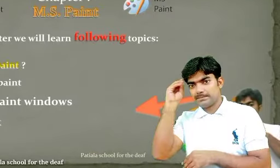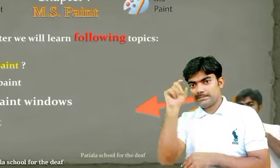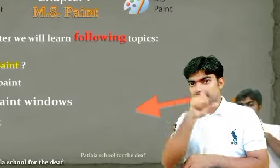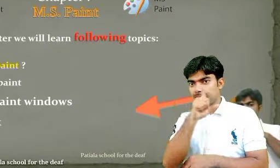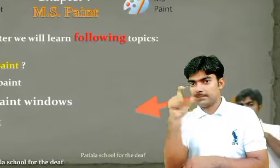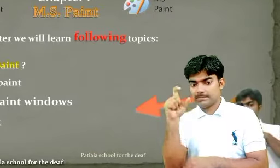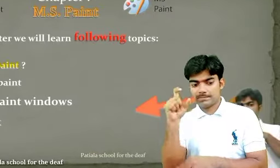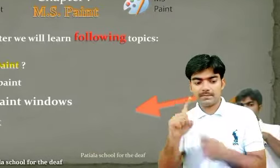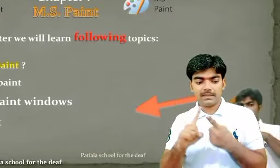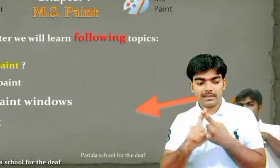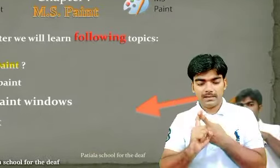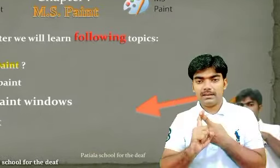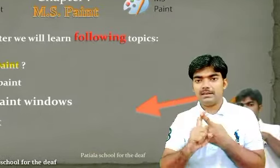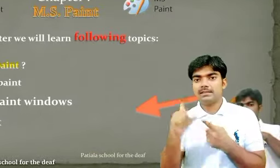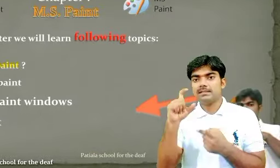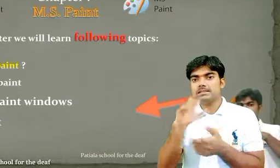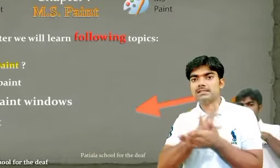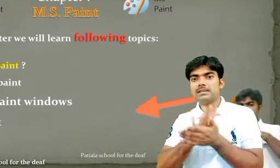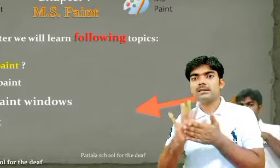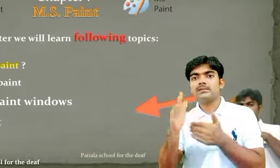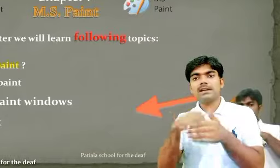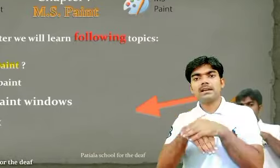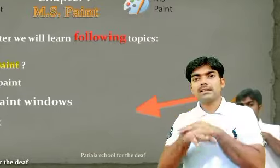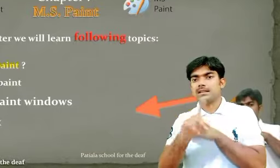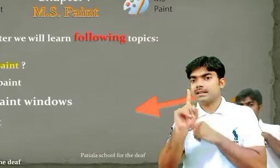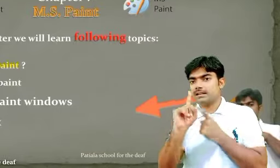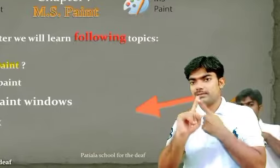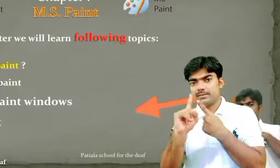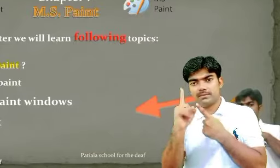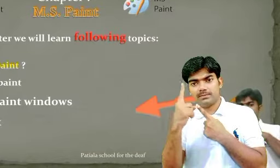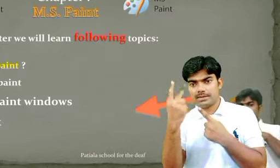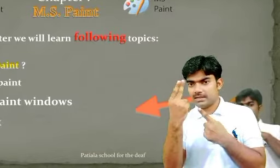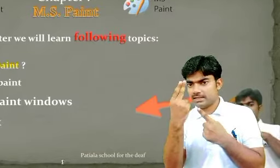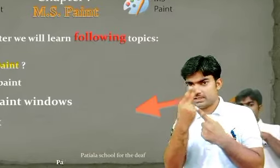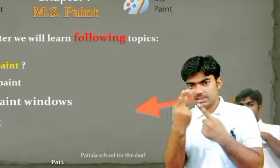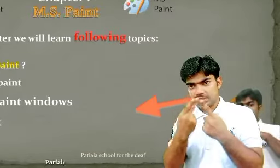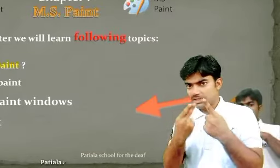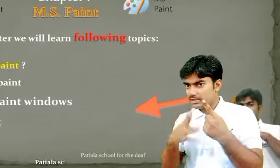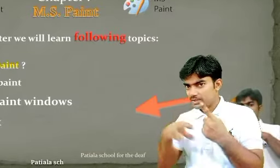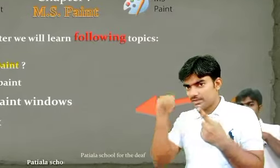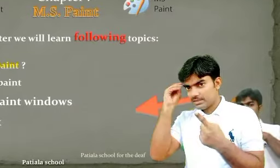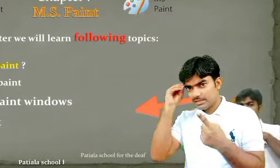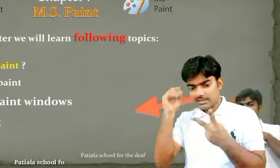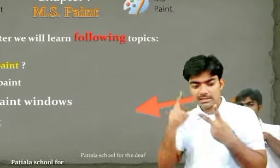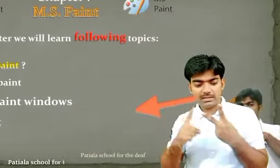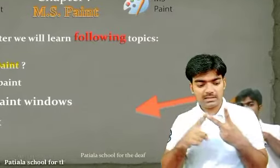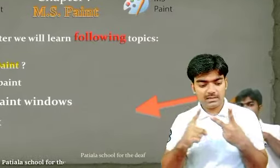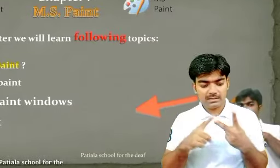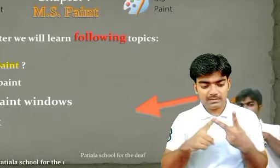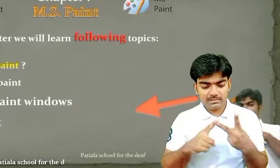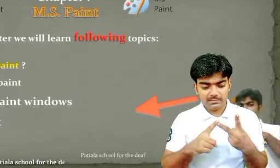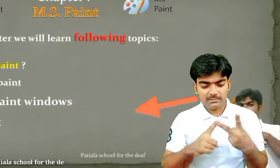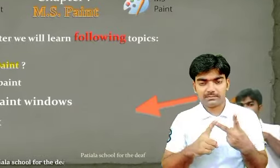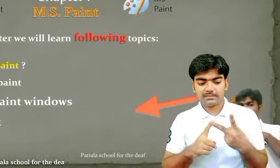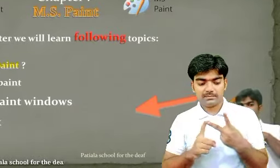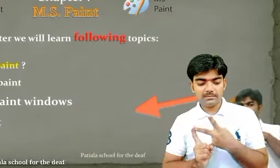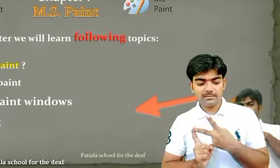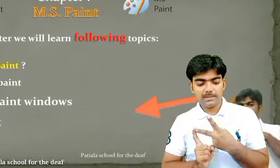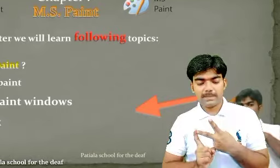एमेस पैंट चैप्टर के अंतरगत हम निमन पांच बिंदूओं पर चर्चा करेंगे number one what is